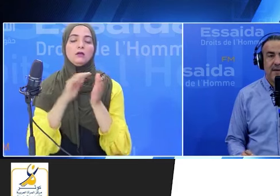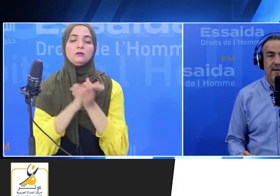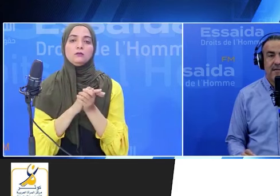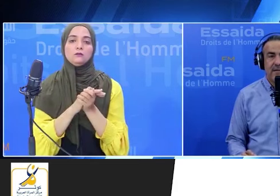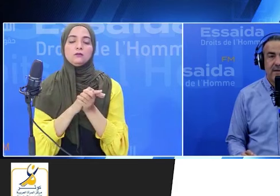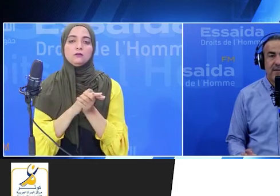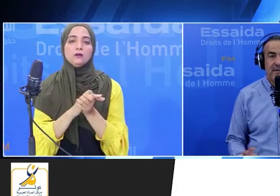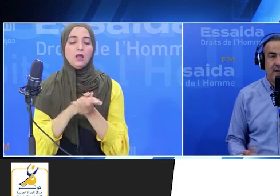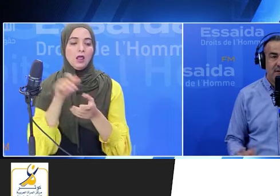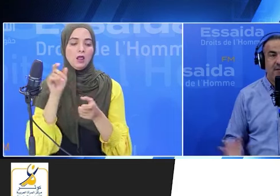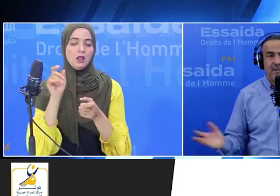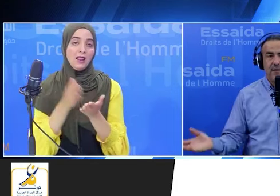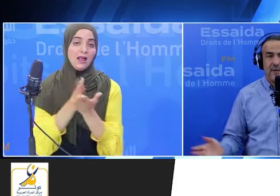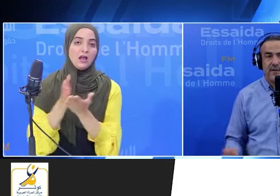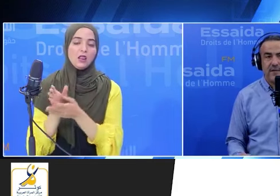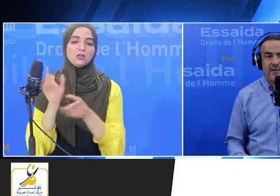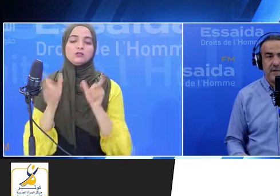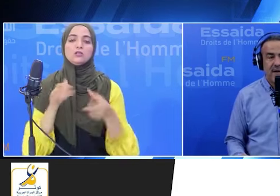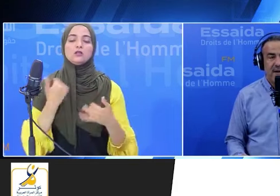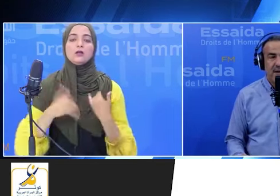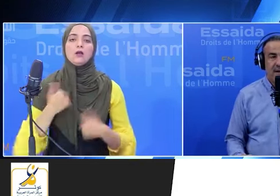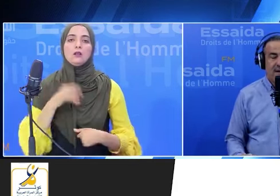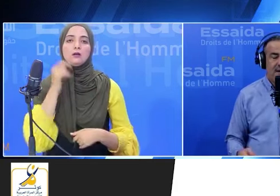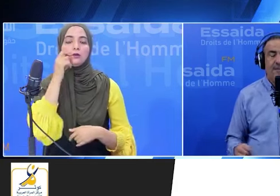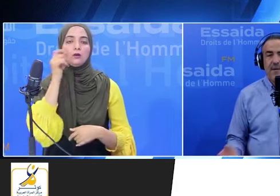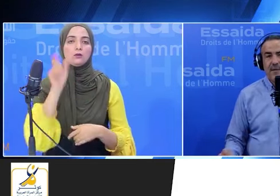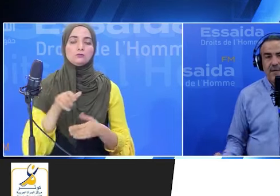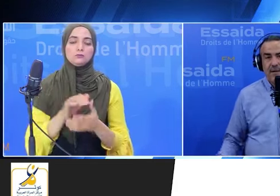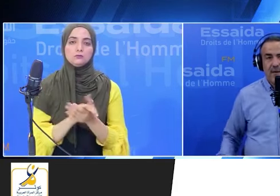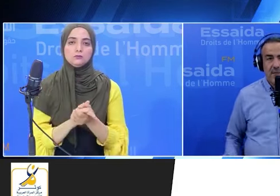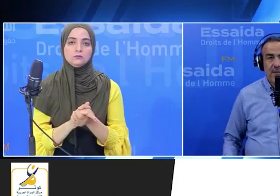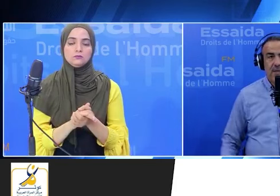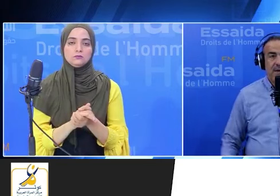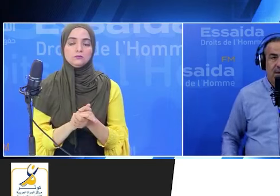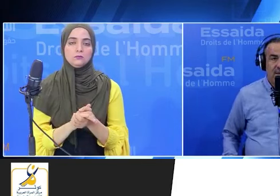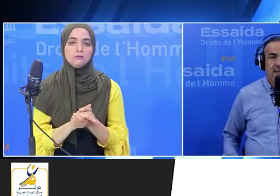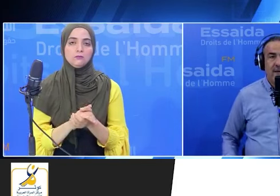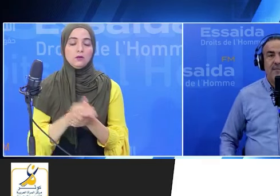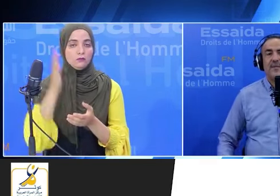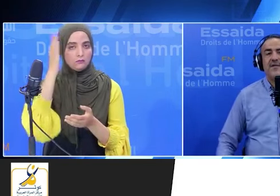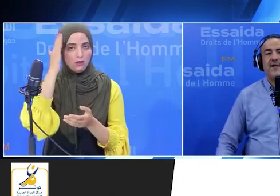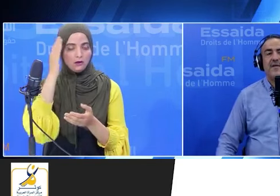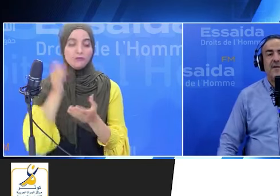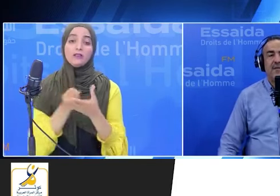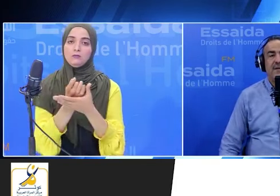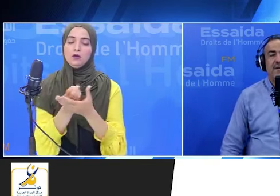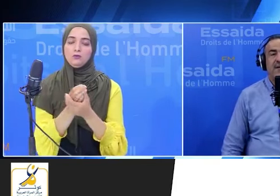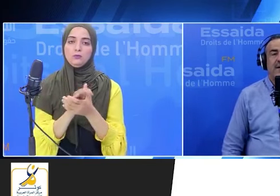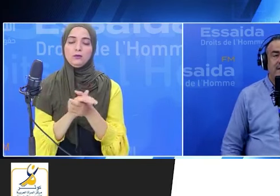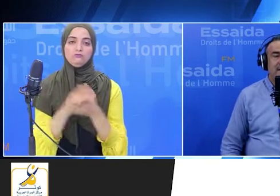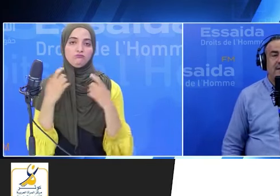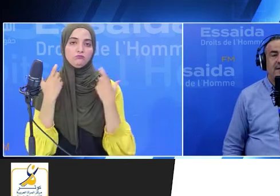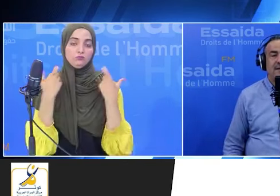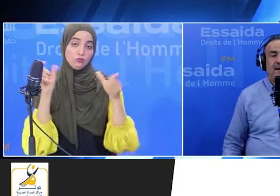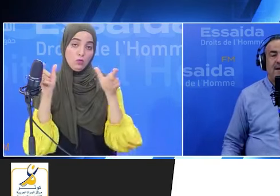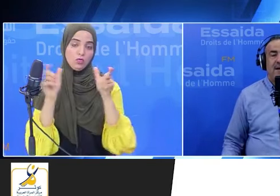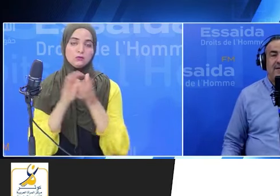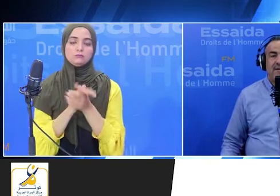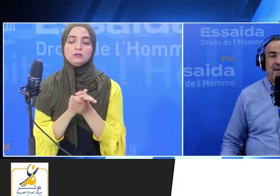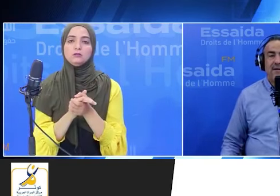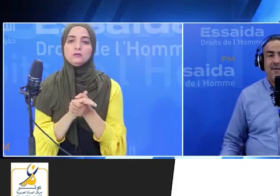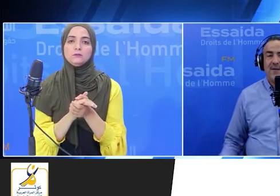ذو ذو العقل اللي نفذ للمعرفة والمعلومة أساساً اللي هم أمنة بالقانون وأيضاً قامنا بالتشرعات دولية خاصة